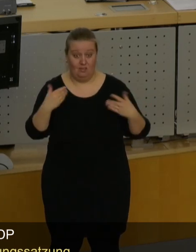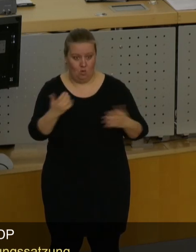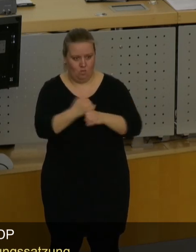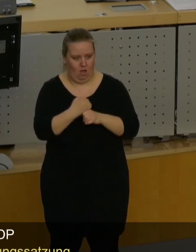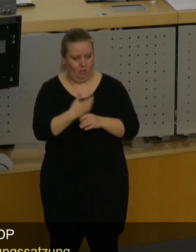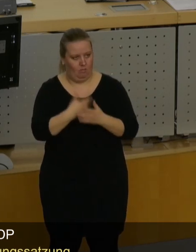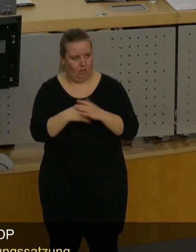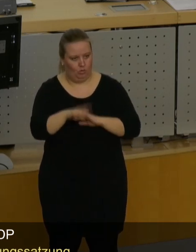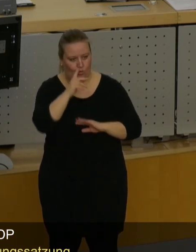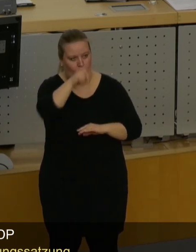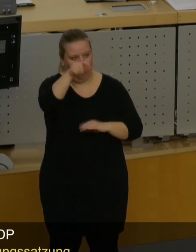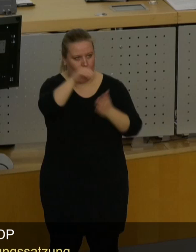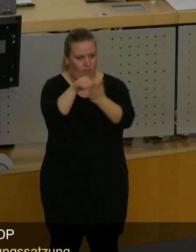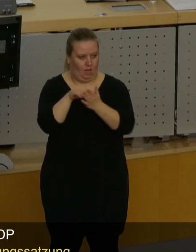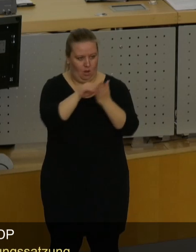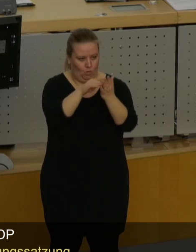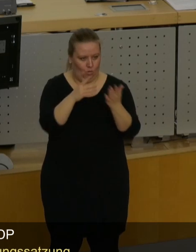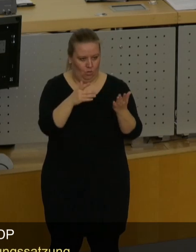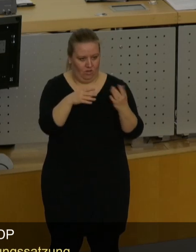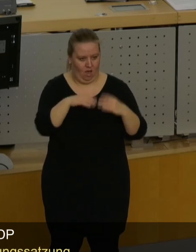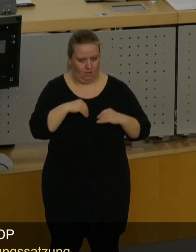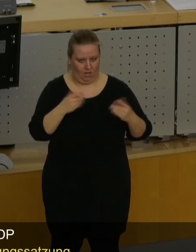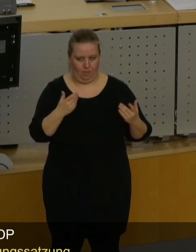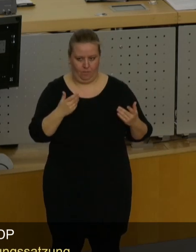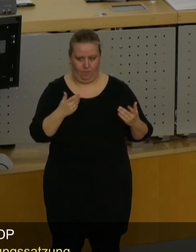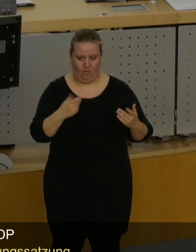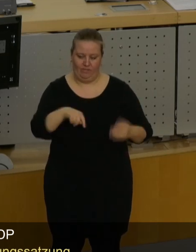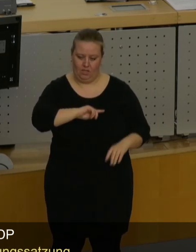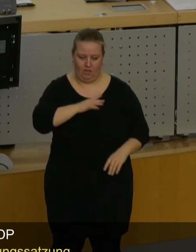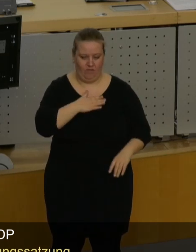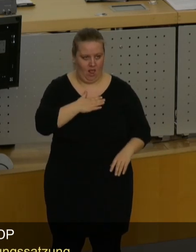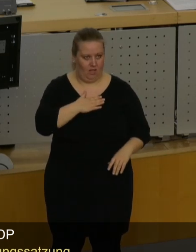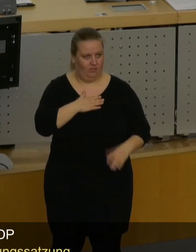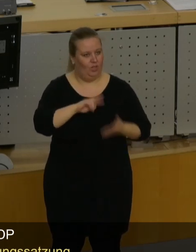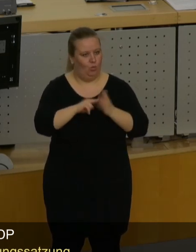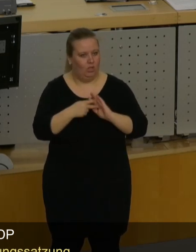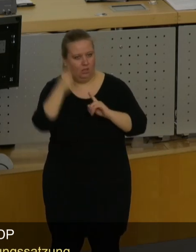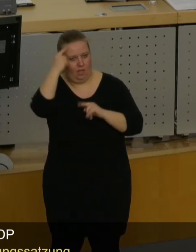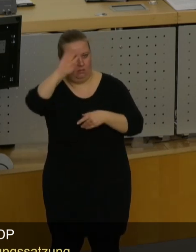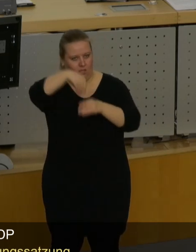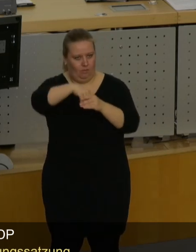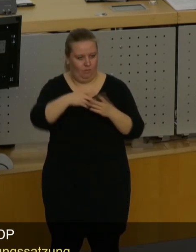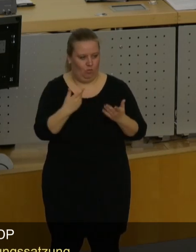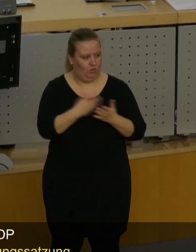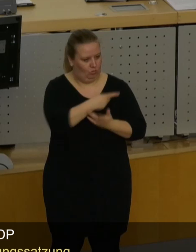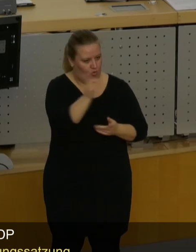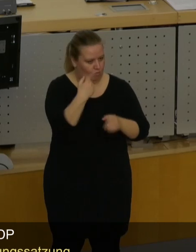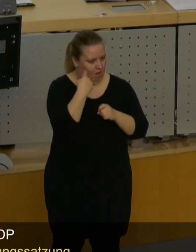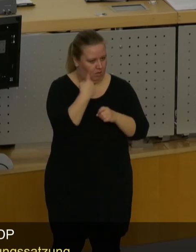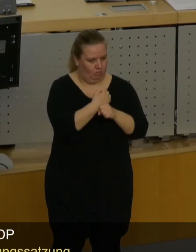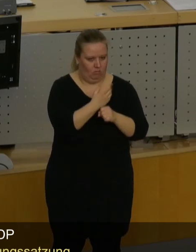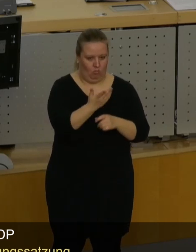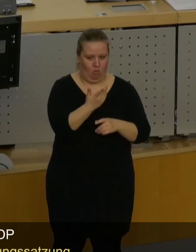machen, dass wir nur die Bürgerbeteiligung annehmen, die uns gefällt, die in unser politisches Denken fällt. Und das machen Sie gerade